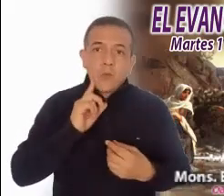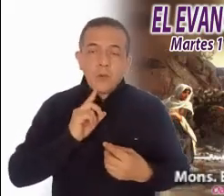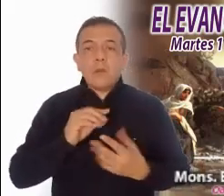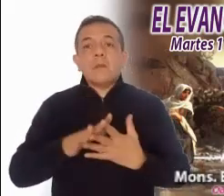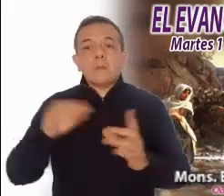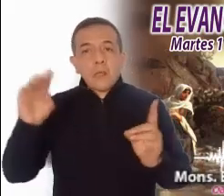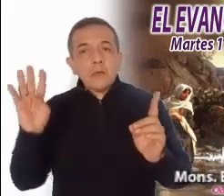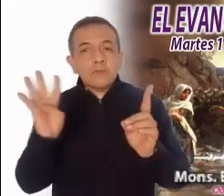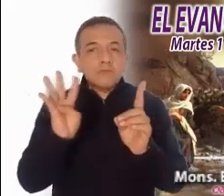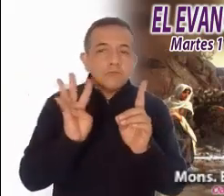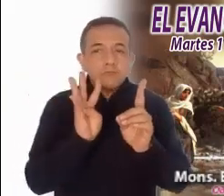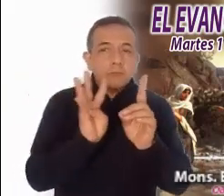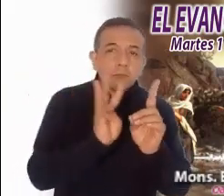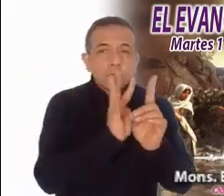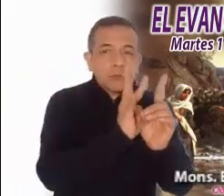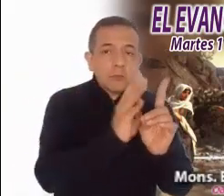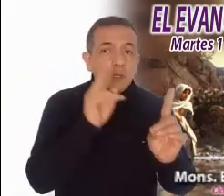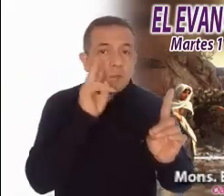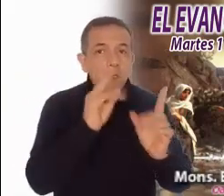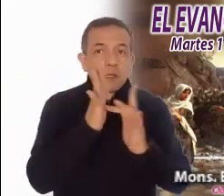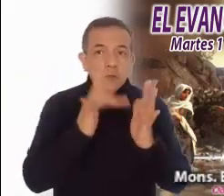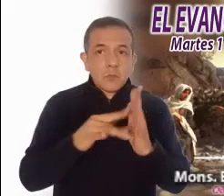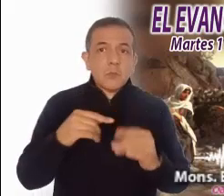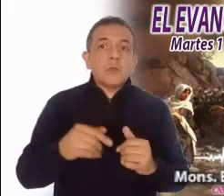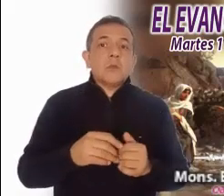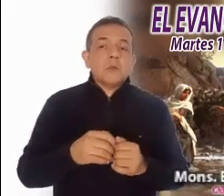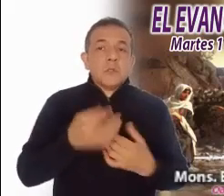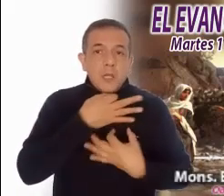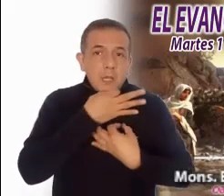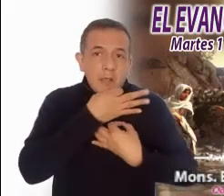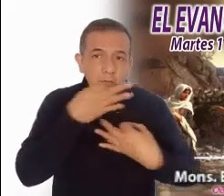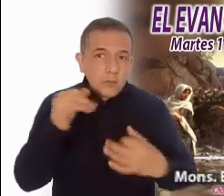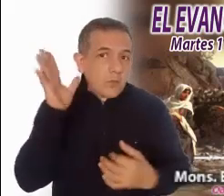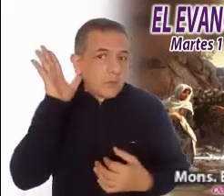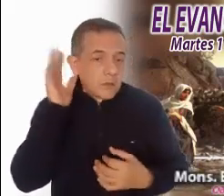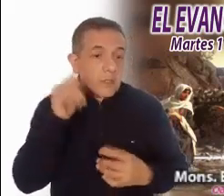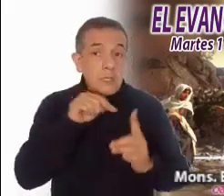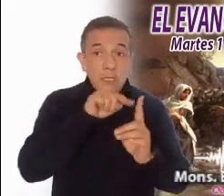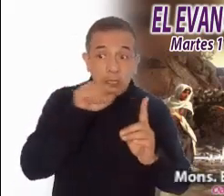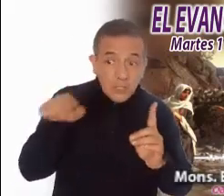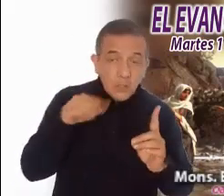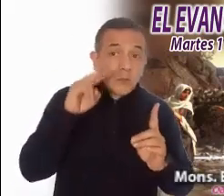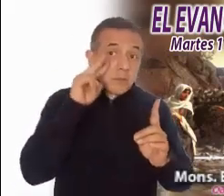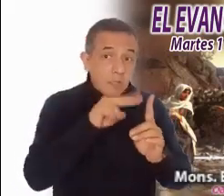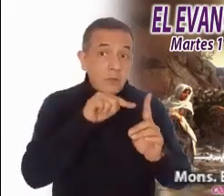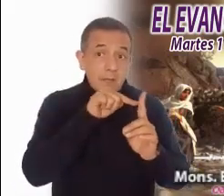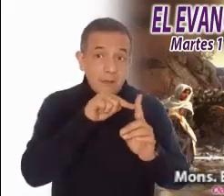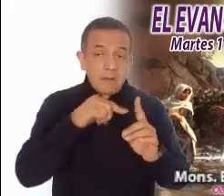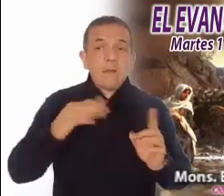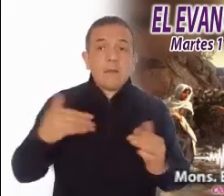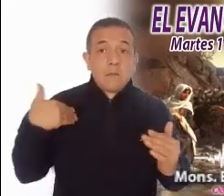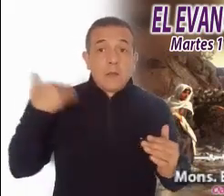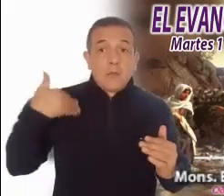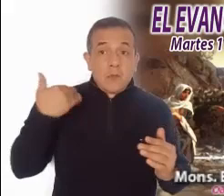predicaciones, que habían contemplado sus milagros, pero que se habían atemorizado frente a las dificultades